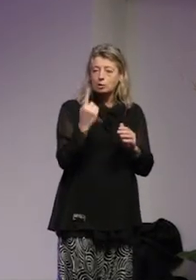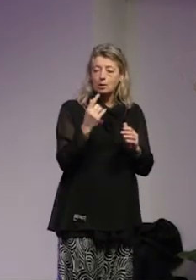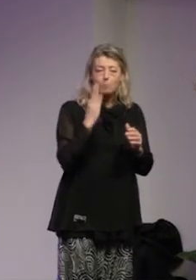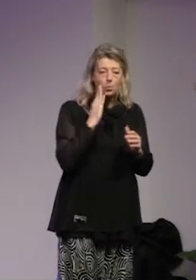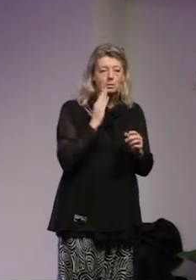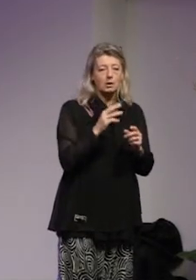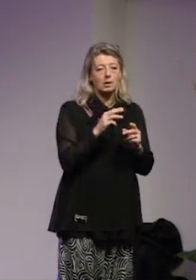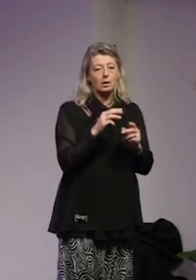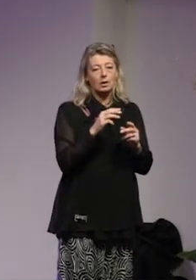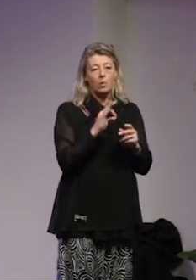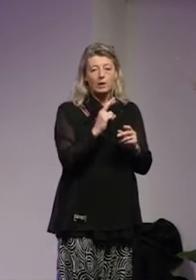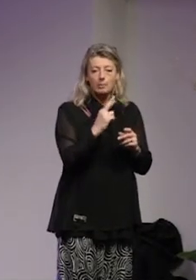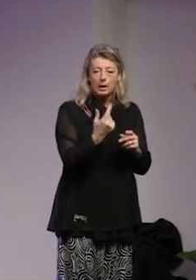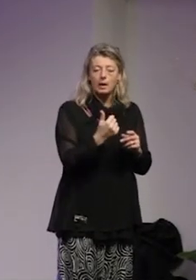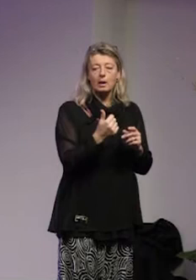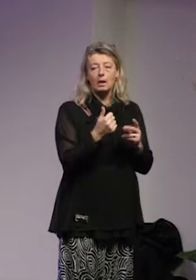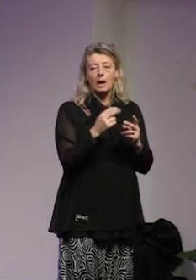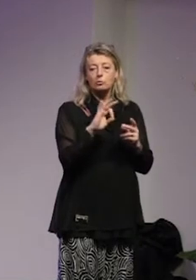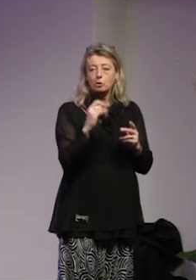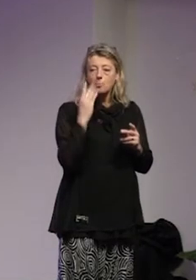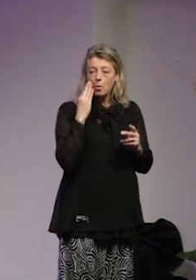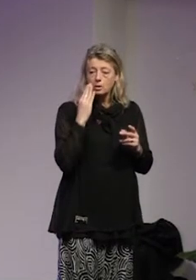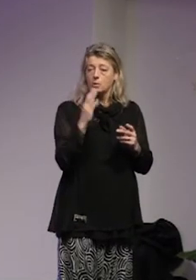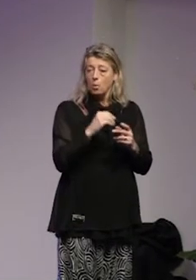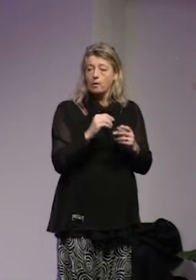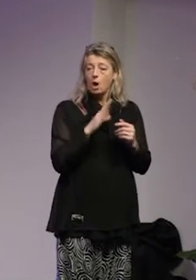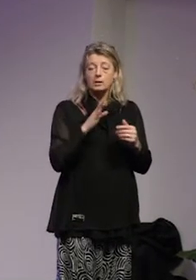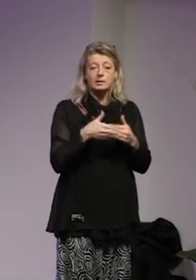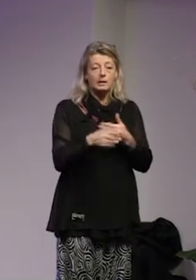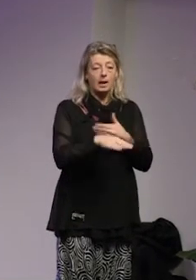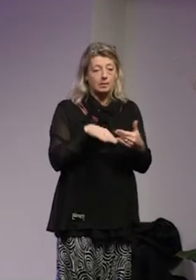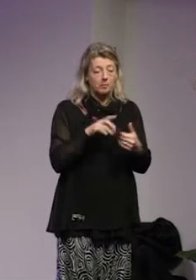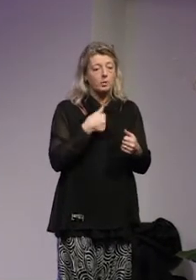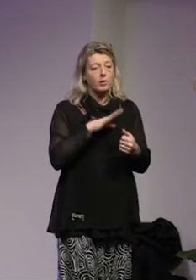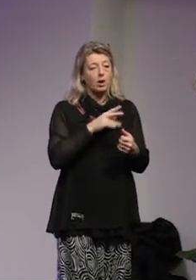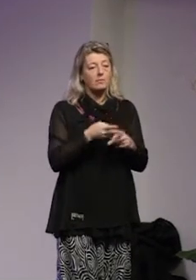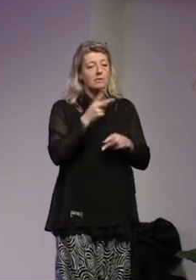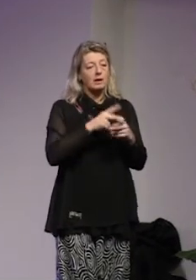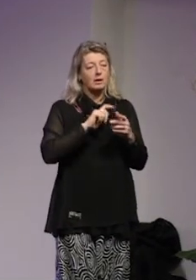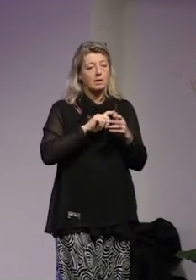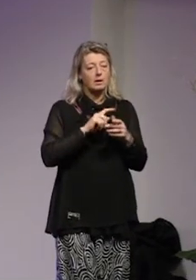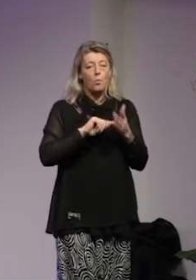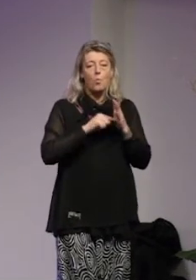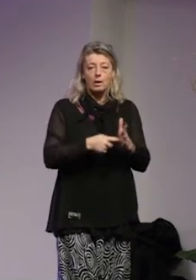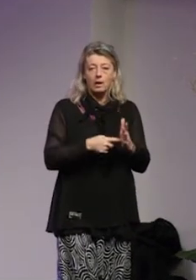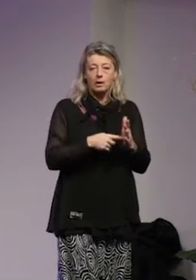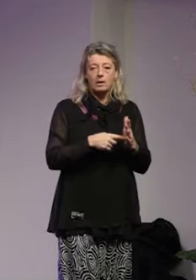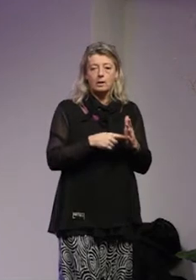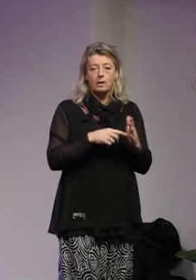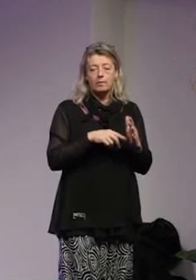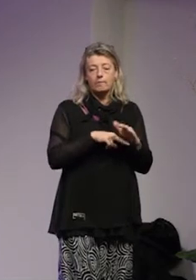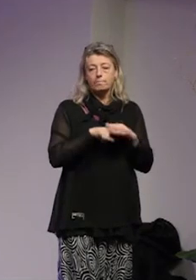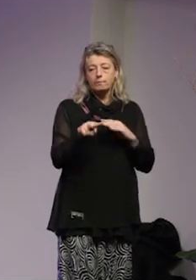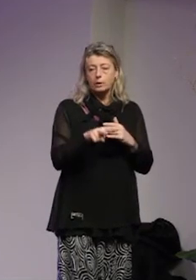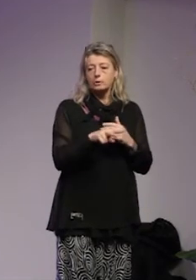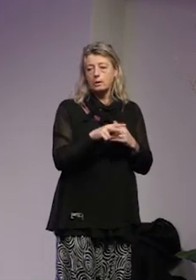har lett till att regeringen har stängt landets gränser vi har infört en stramare asyl och flykting politik